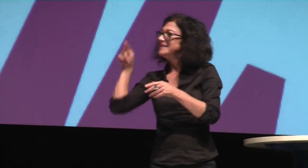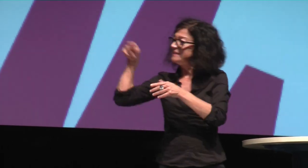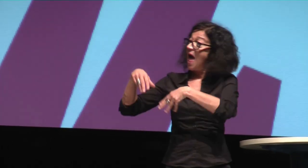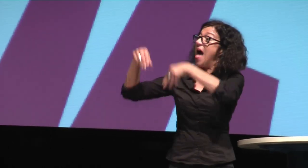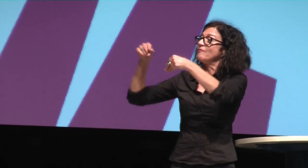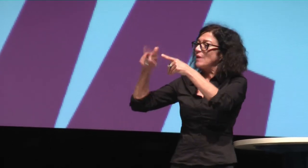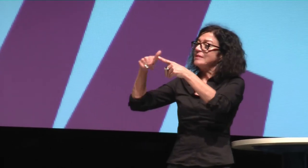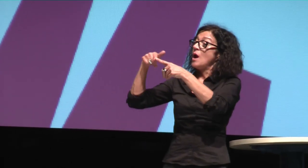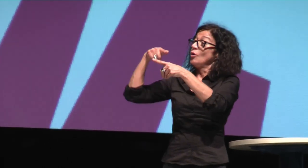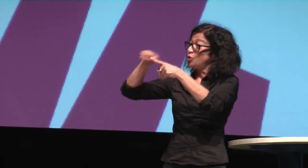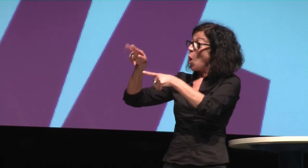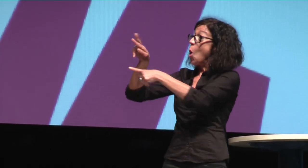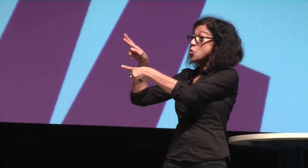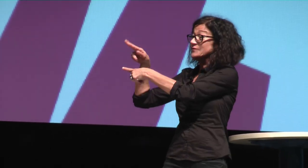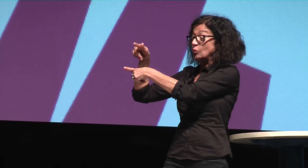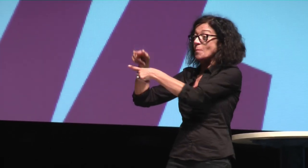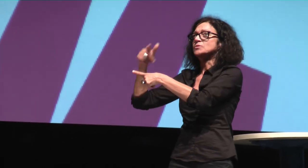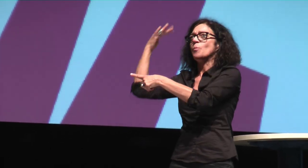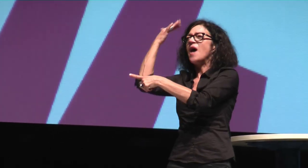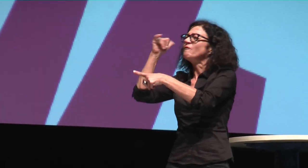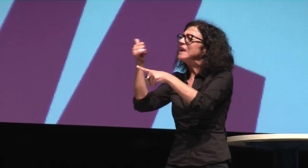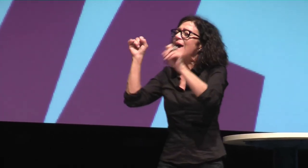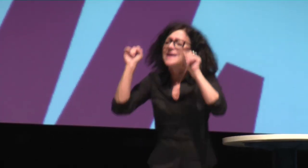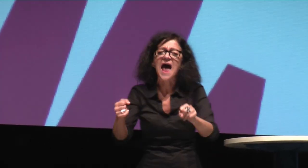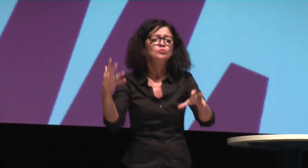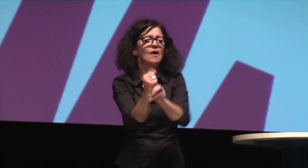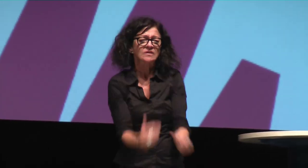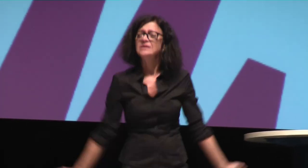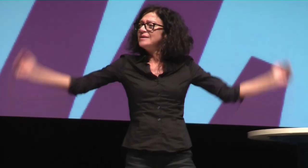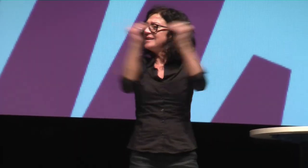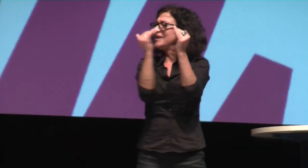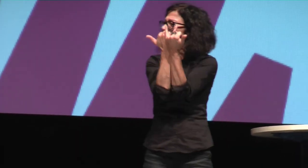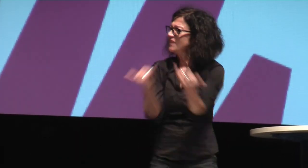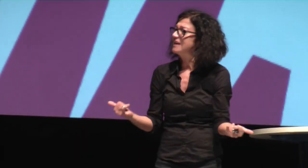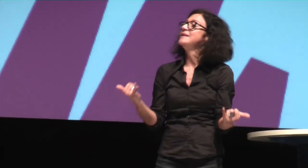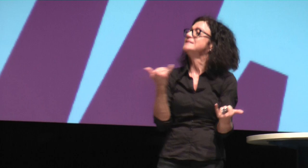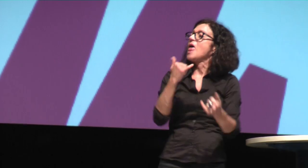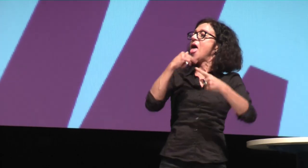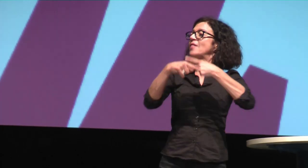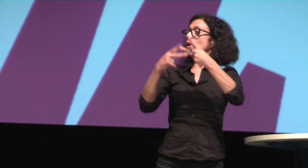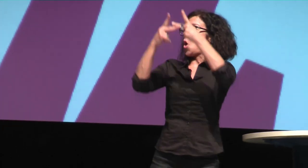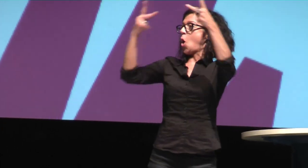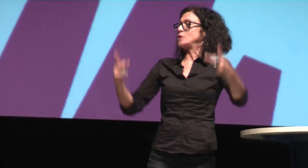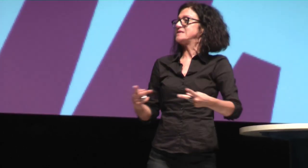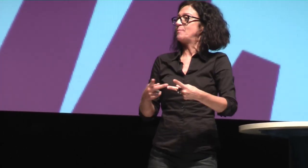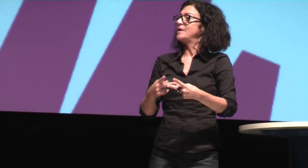Arbeitsplatz hin. Also da hat das auf jeden Fall einen Ursprung. Ich brauche nicht die ganze Geschichte zu erzählen. Also wie schaffen wir